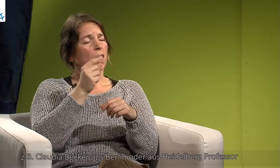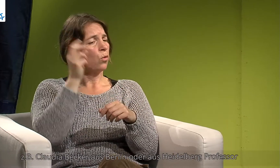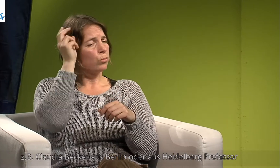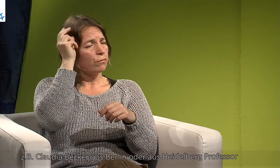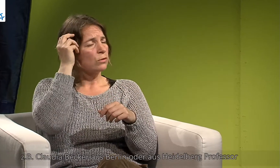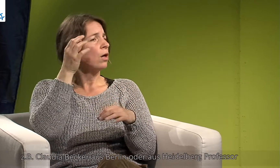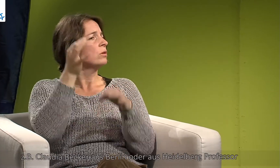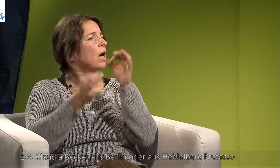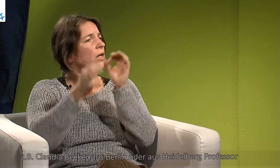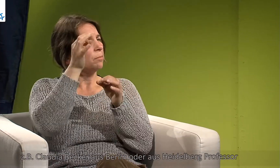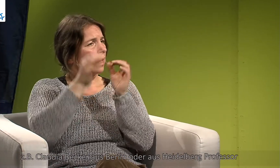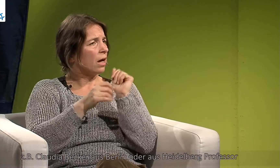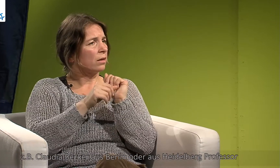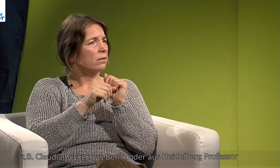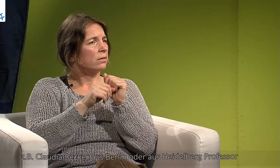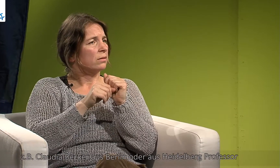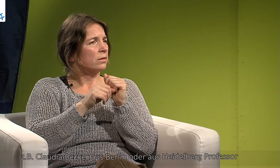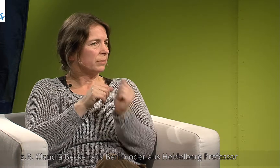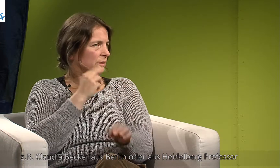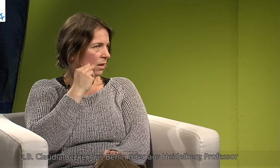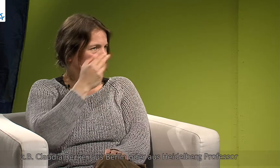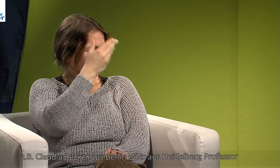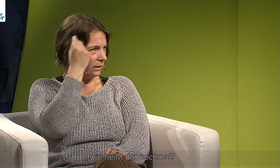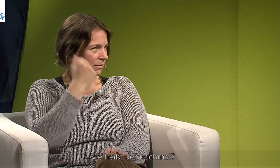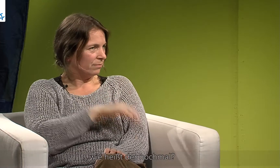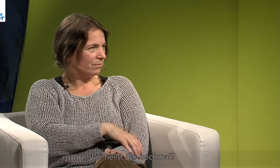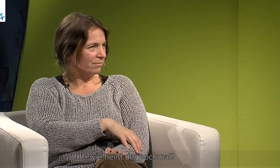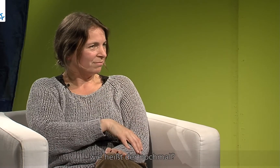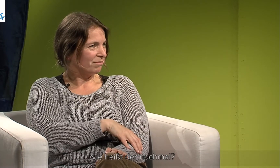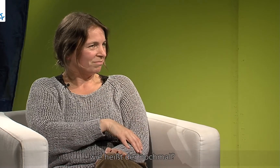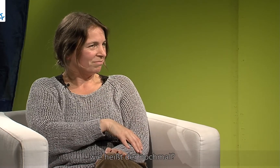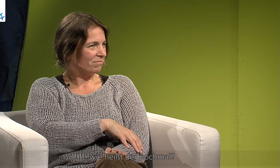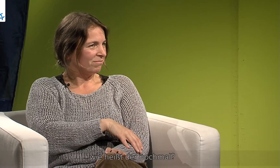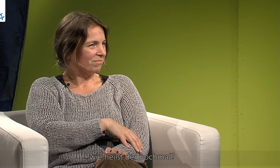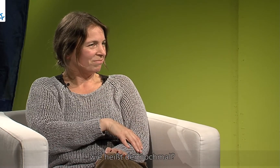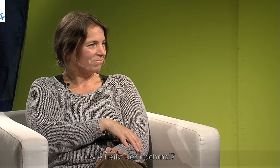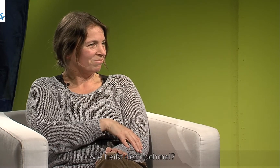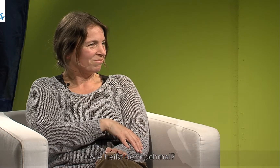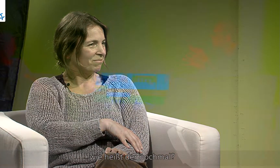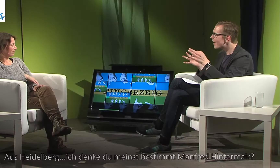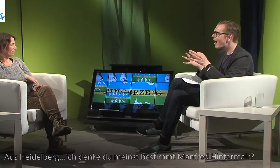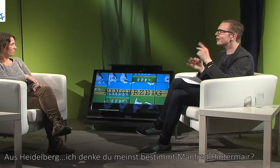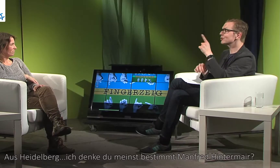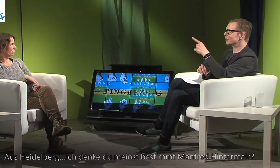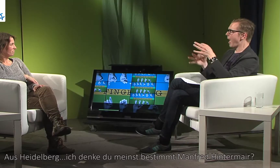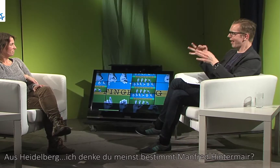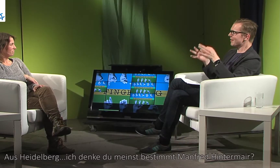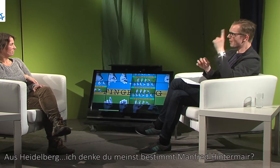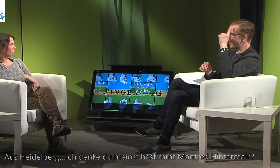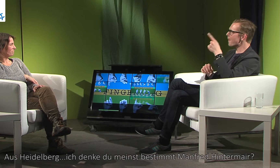oder aus Heidelberg, Professor, wie heißt er nochmal? Aus Heidelberg, ich